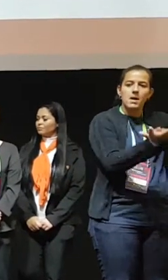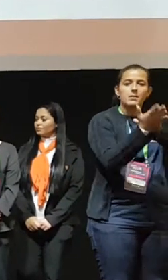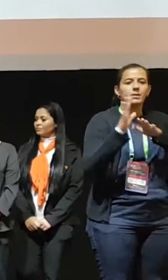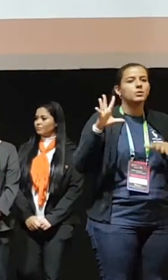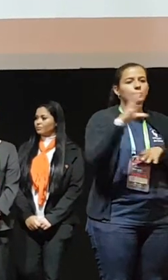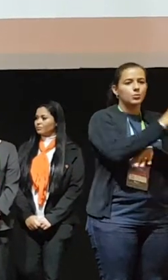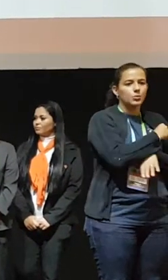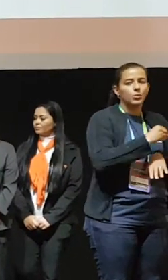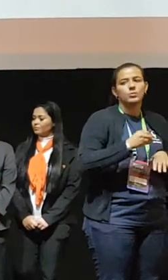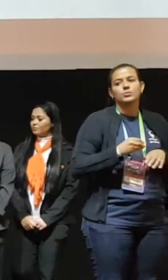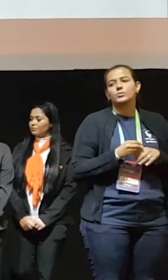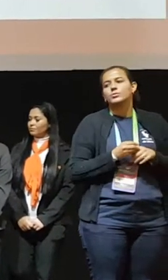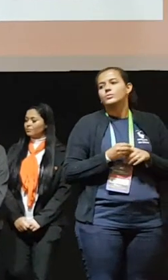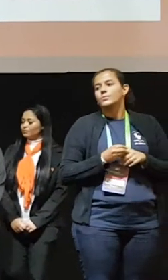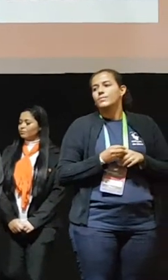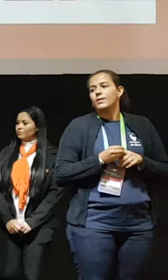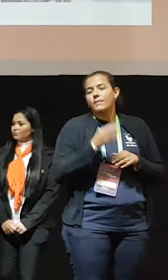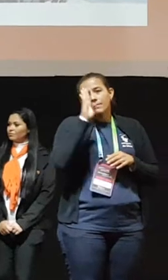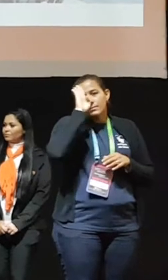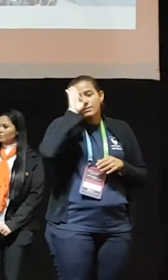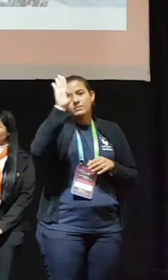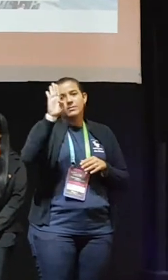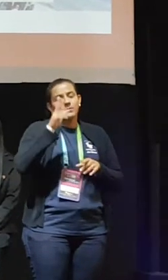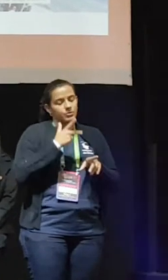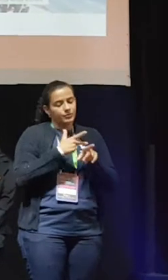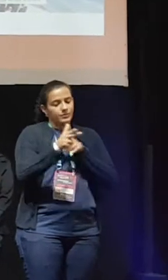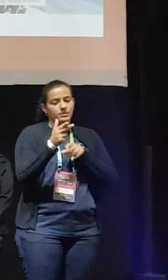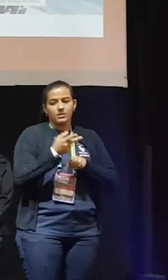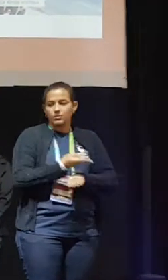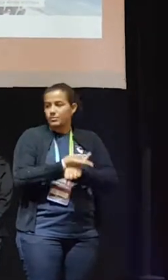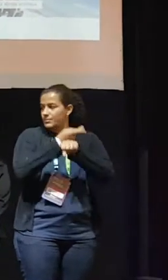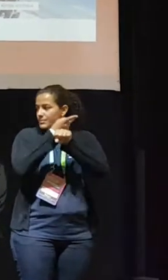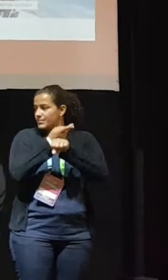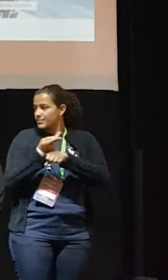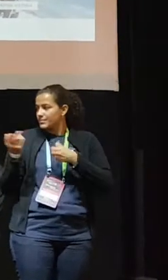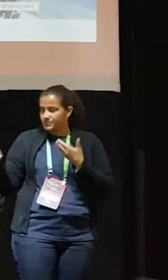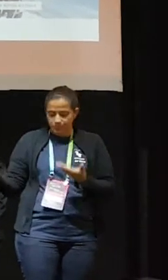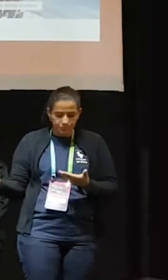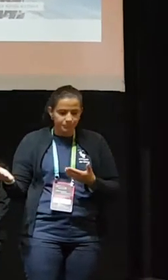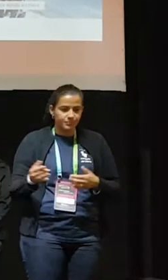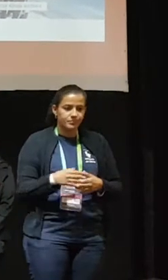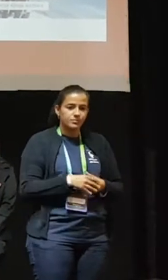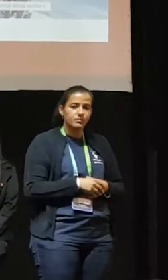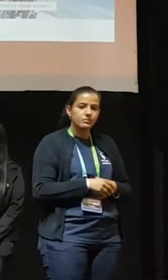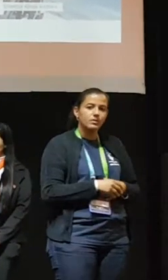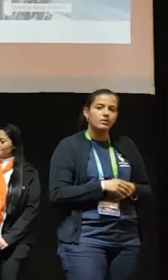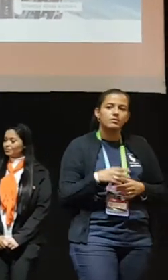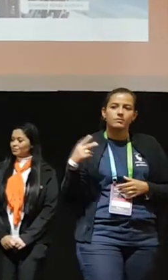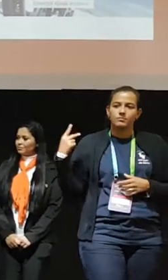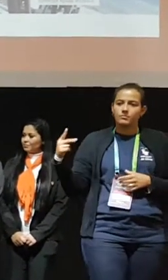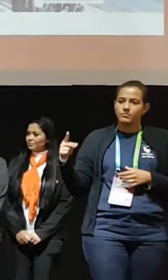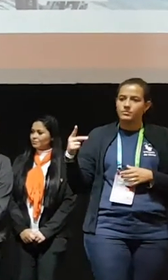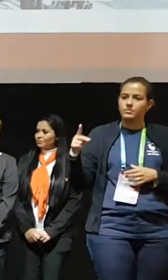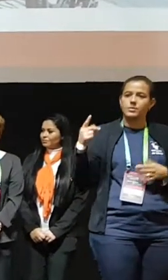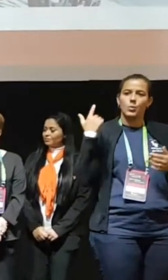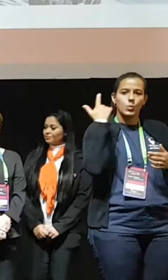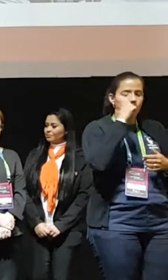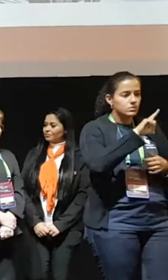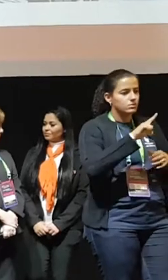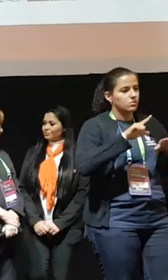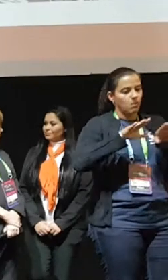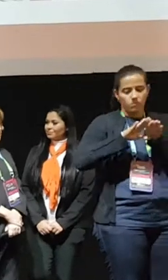parabéns a todos, mas como é que está o vencedor aqui, eu garanto que se ganhou um grande palco,